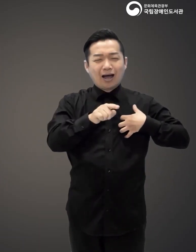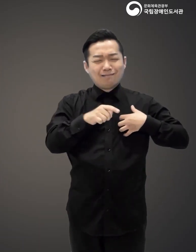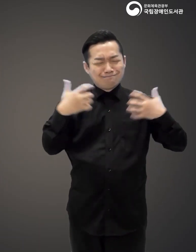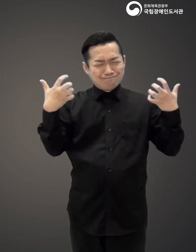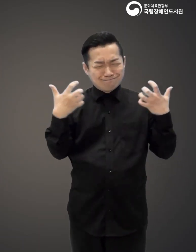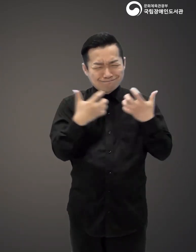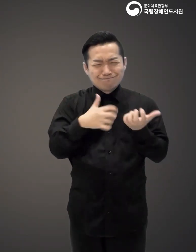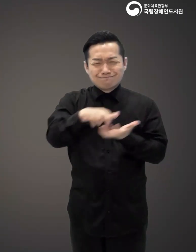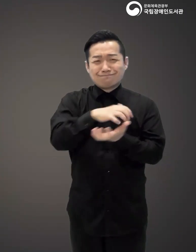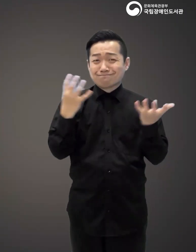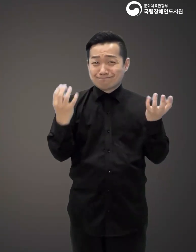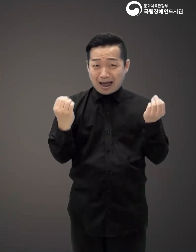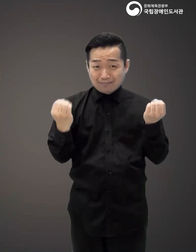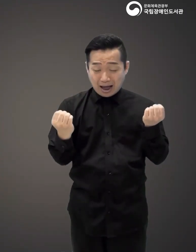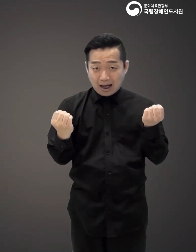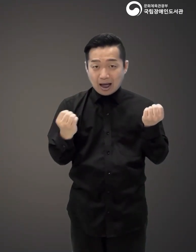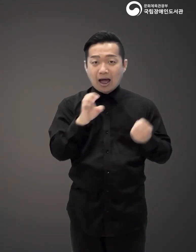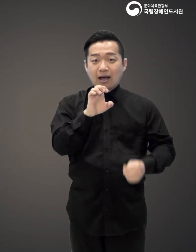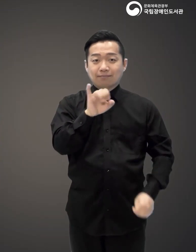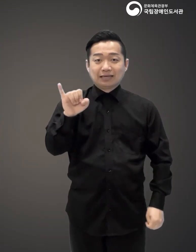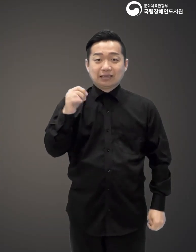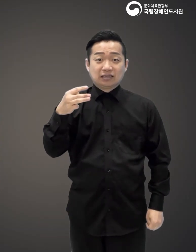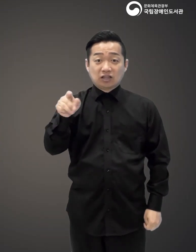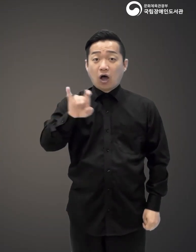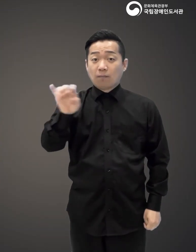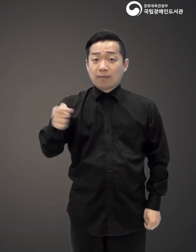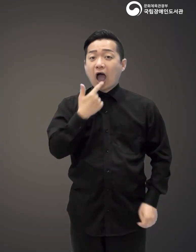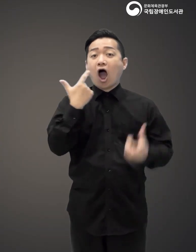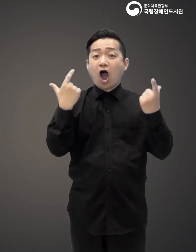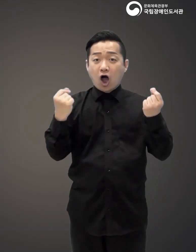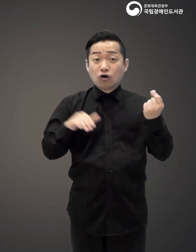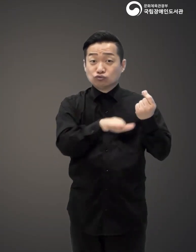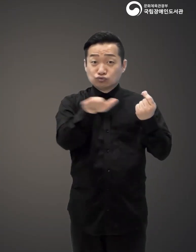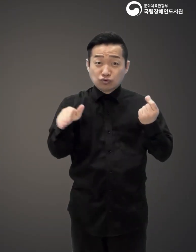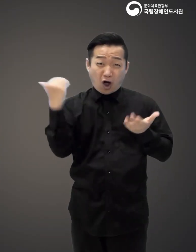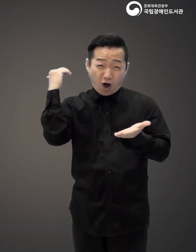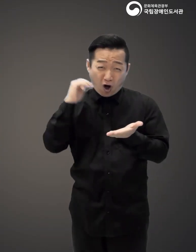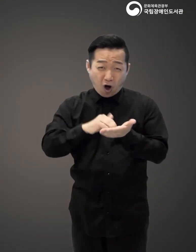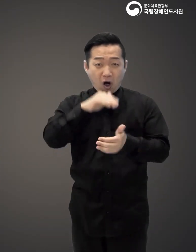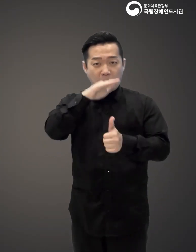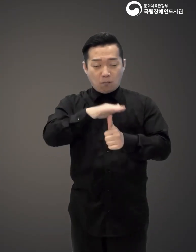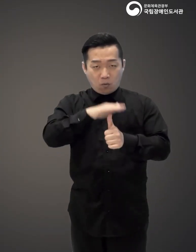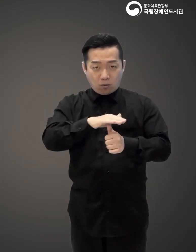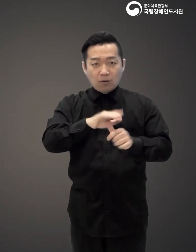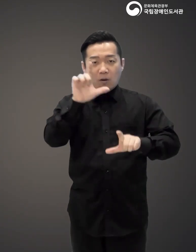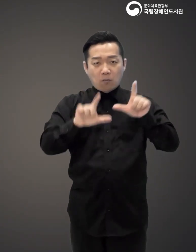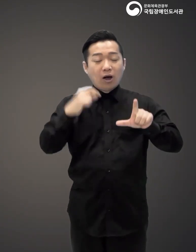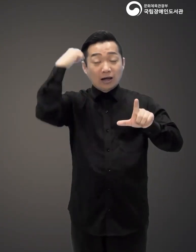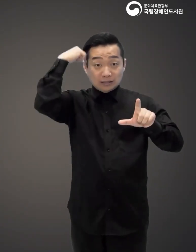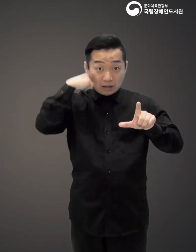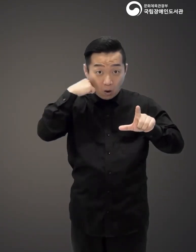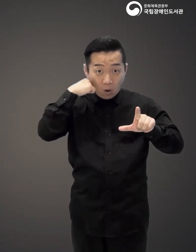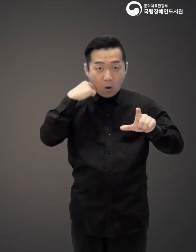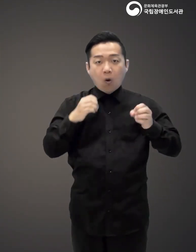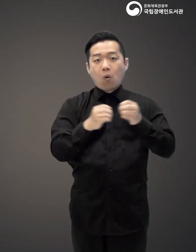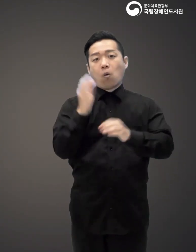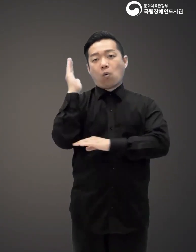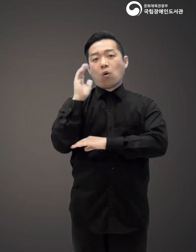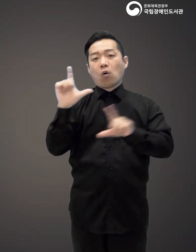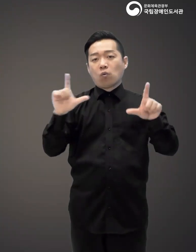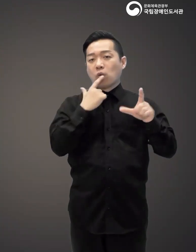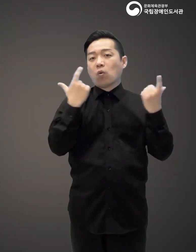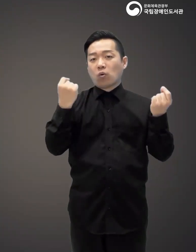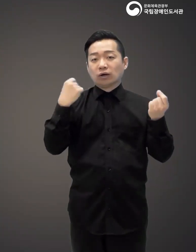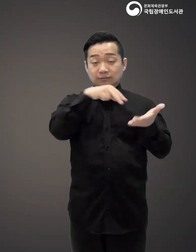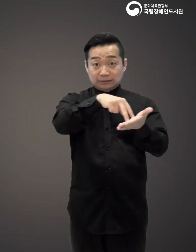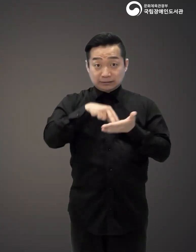있습니다. 그는 마치 피터팬처럼 우리들을 어린 시절의 모습으로 되돌려 놓고 마치 소설 속 주인공이